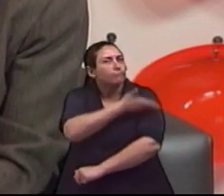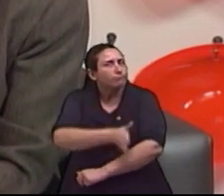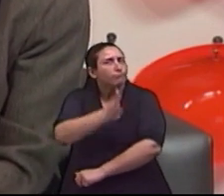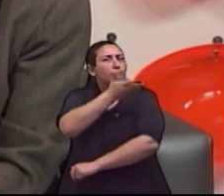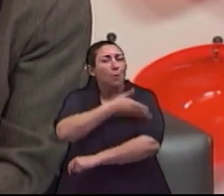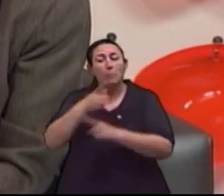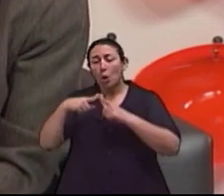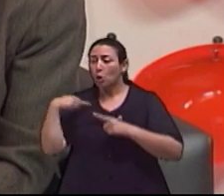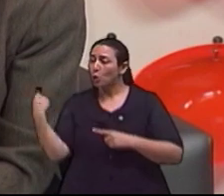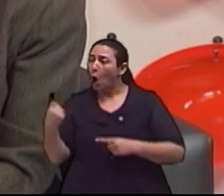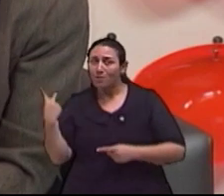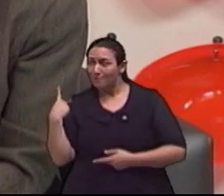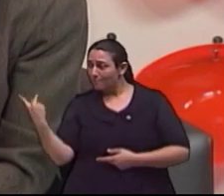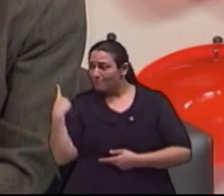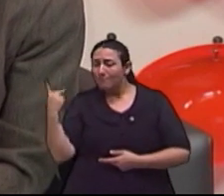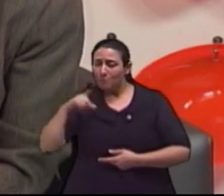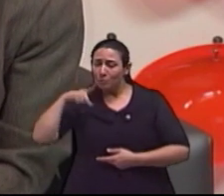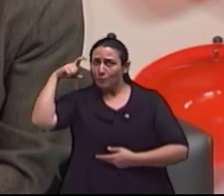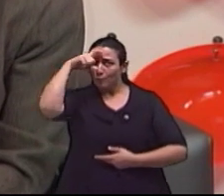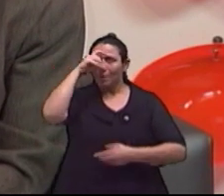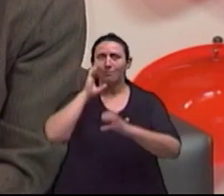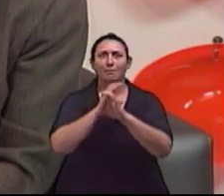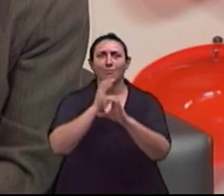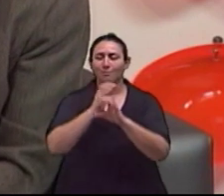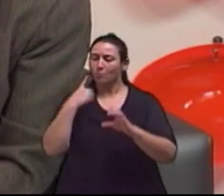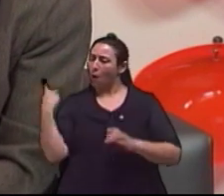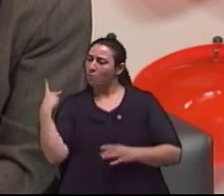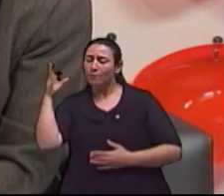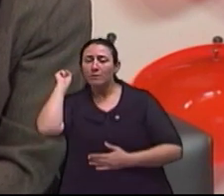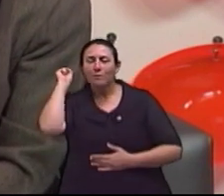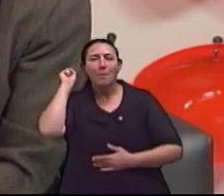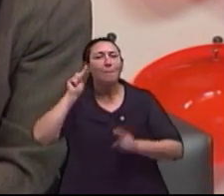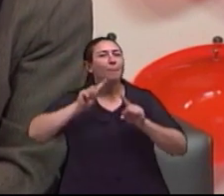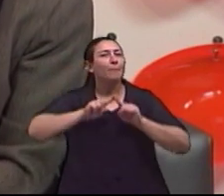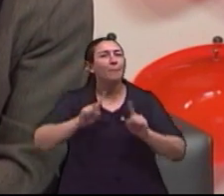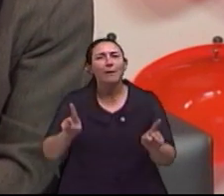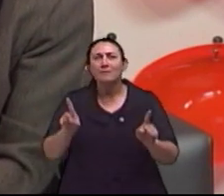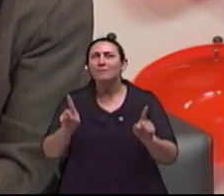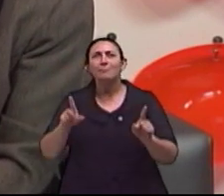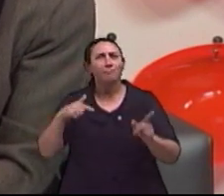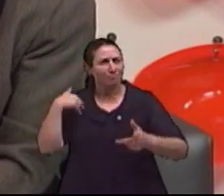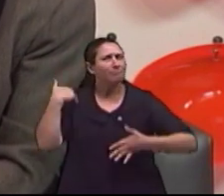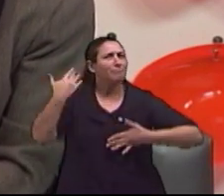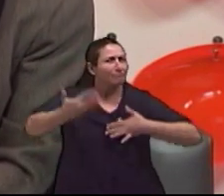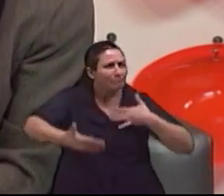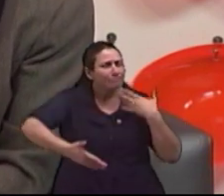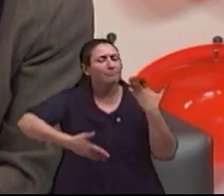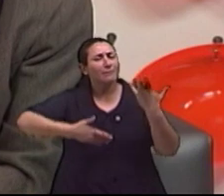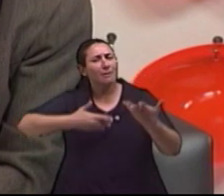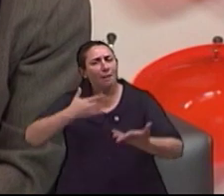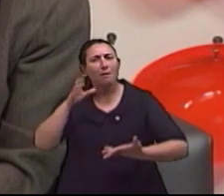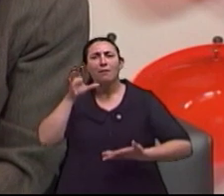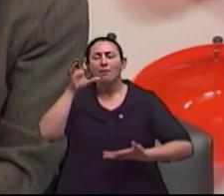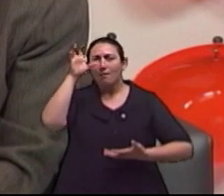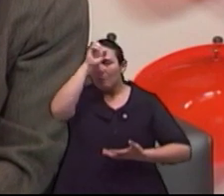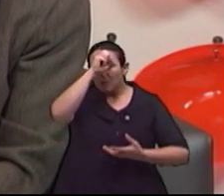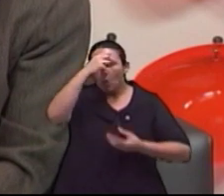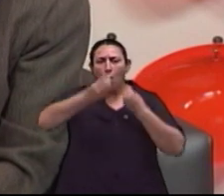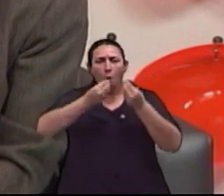dificuldade, nós, ouvintes, né? Mas nós fomos realmente nos integrando com aquele grupo, que